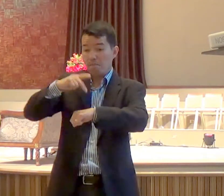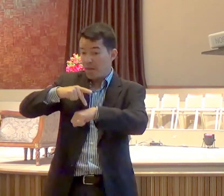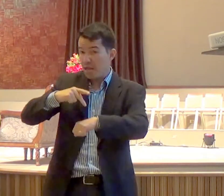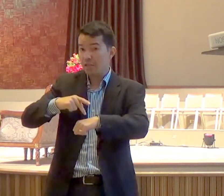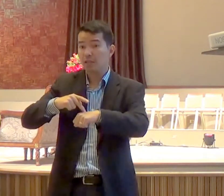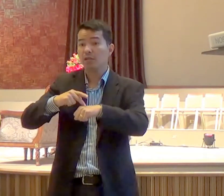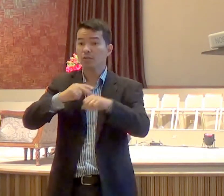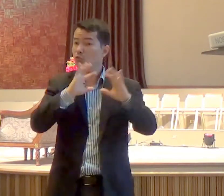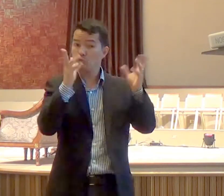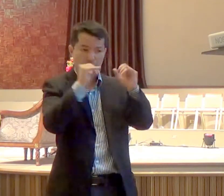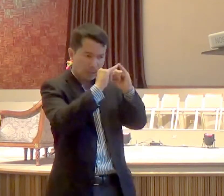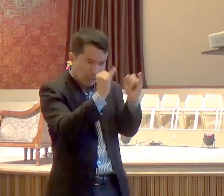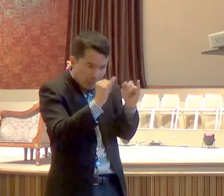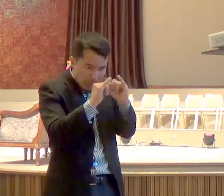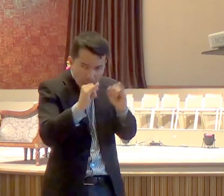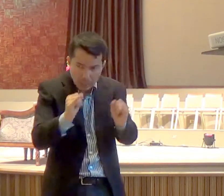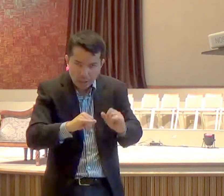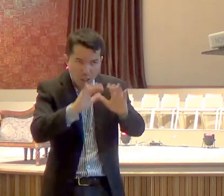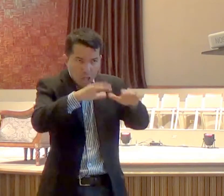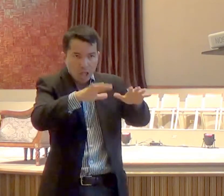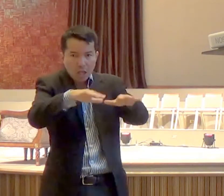a balada, privilégio,